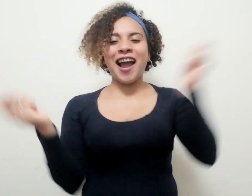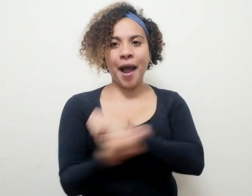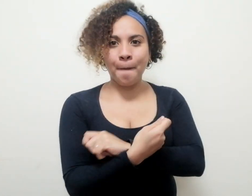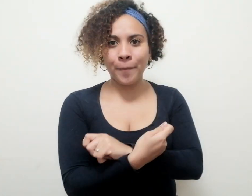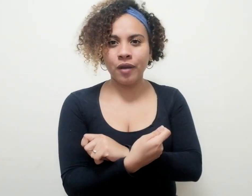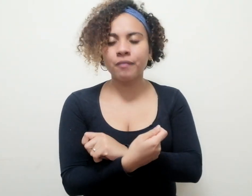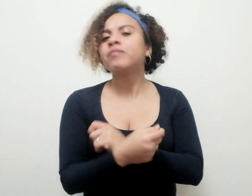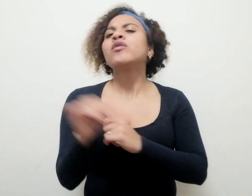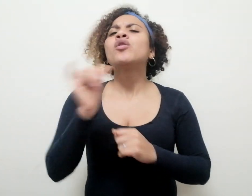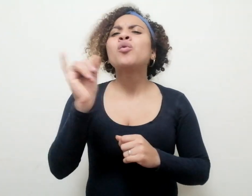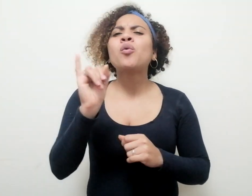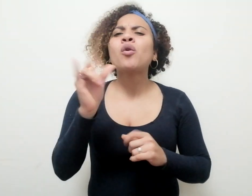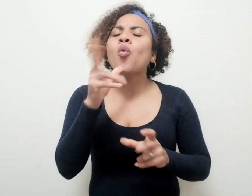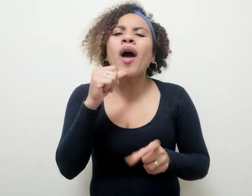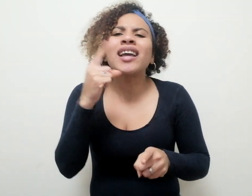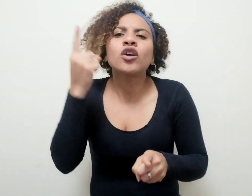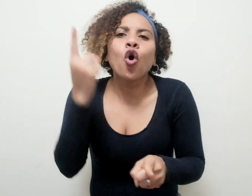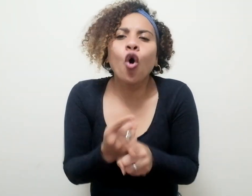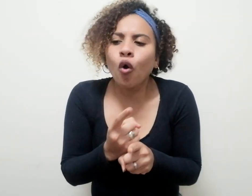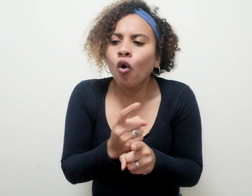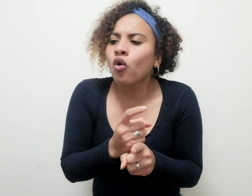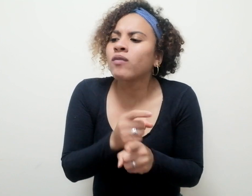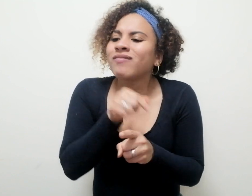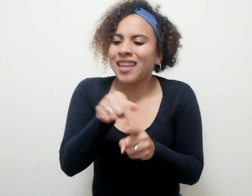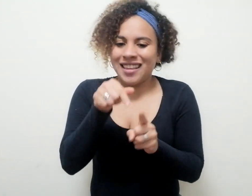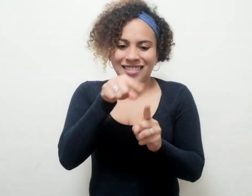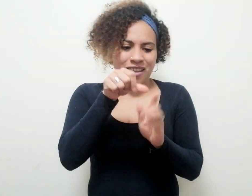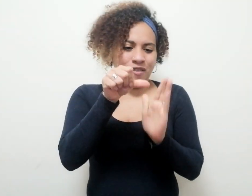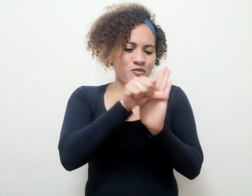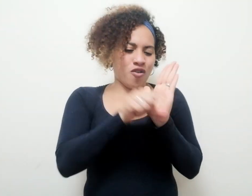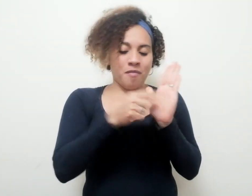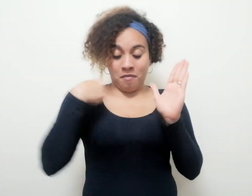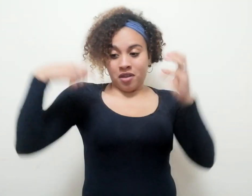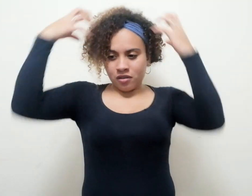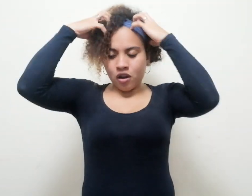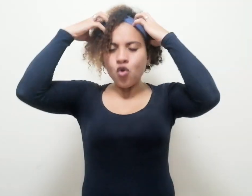inexactitud en el programa. C. cerebros se reinician.